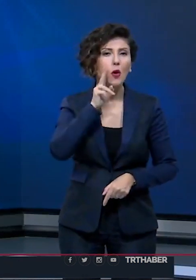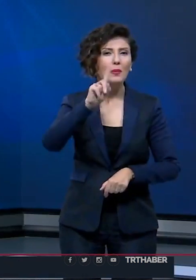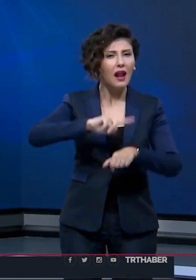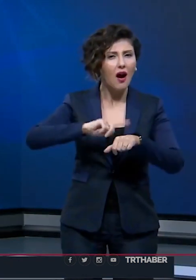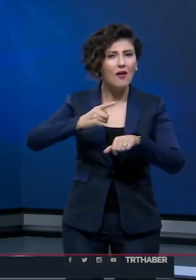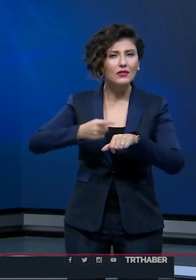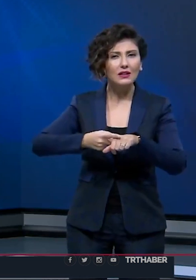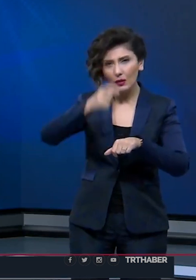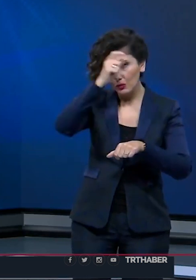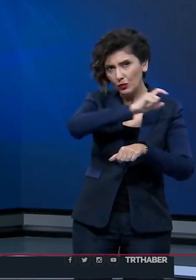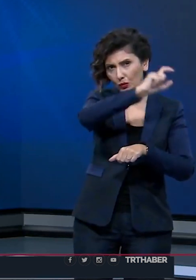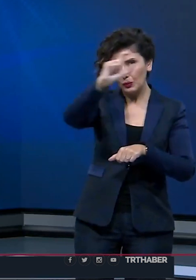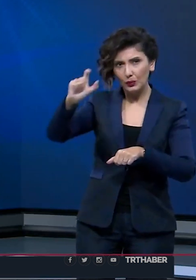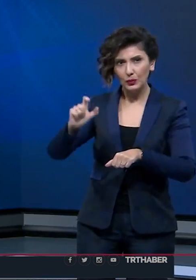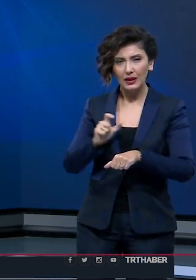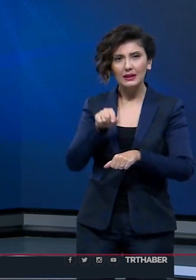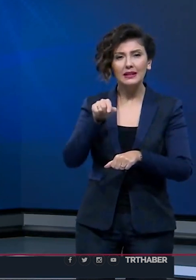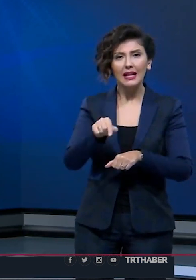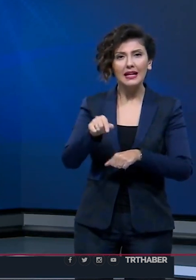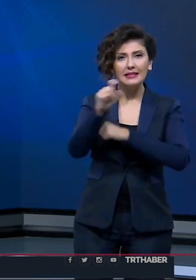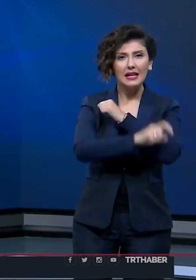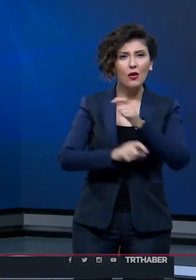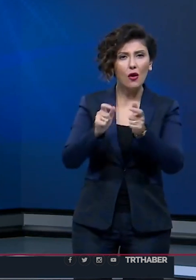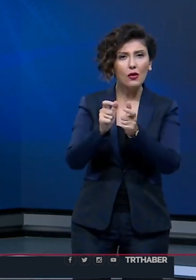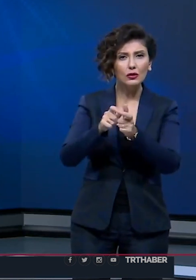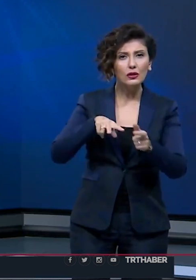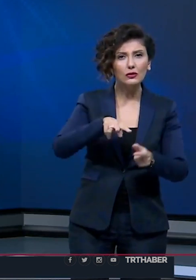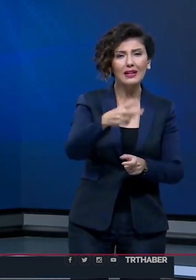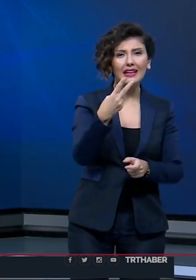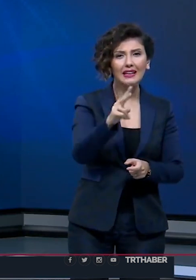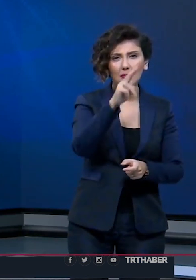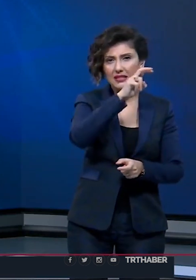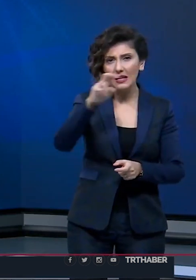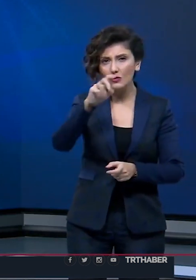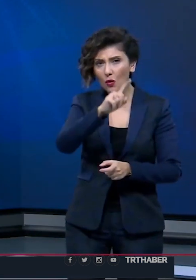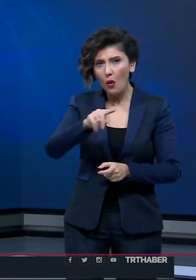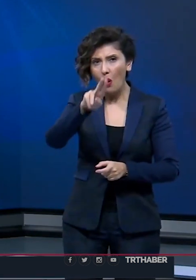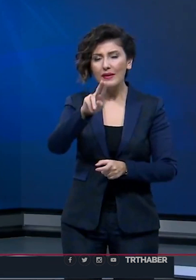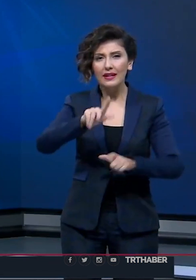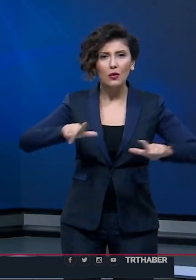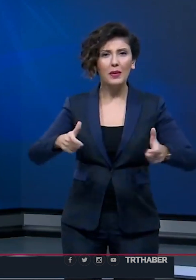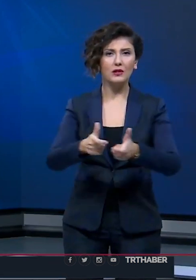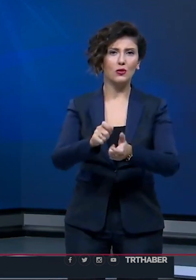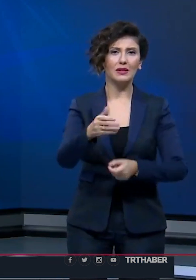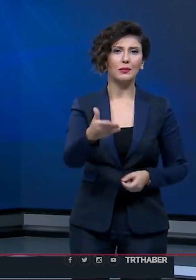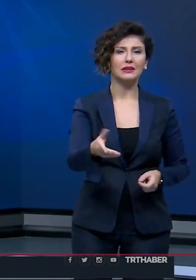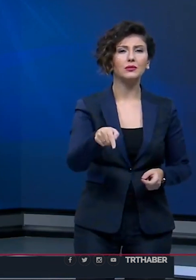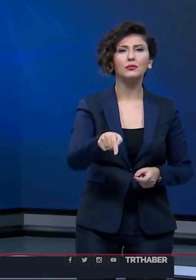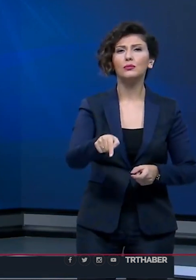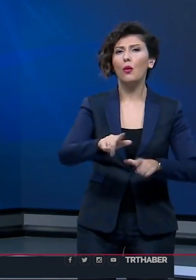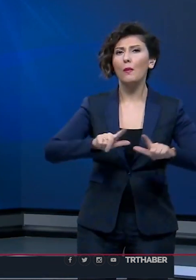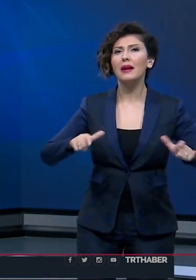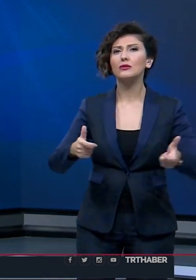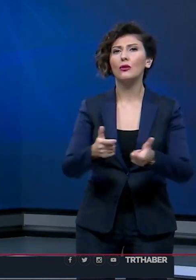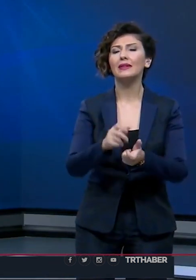son bir haftada yurt çapında terör örgütlerine yönelik 2817 operasyon